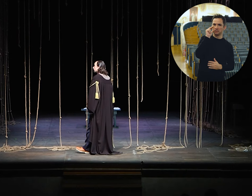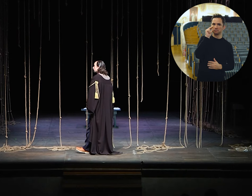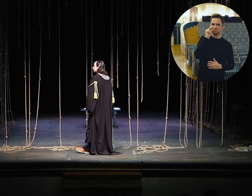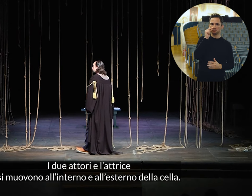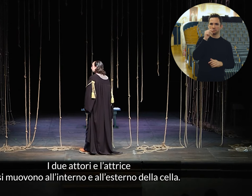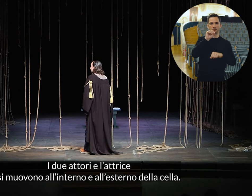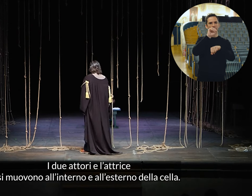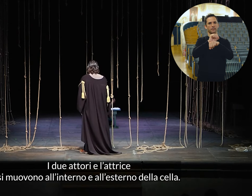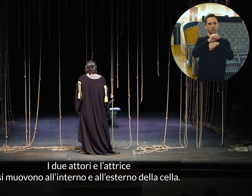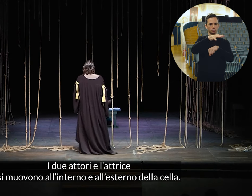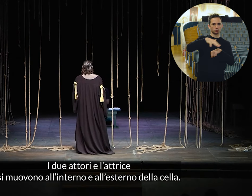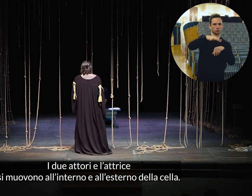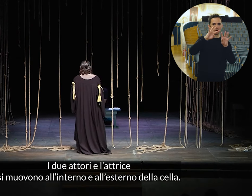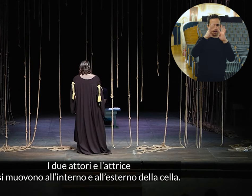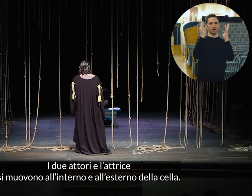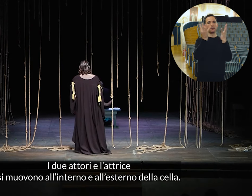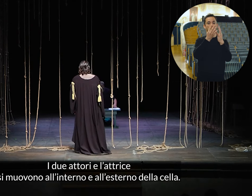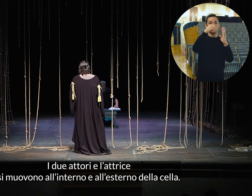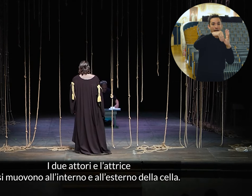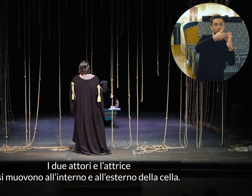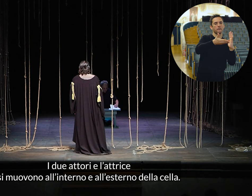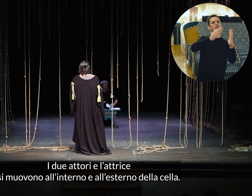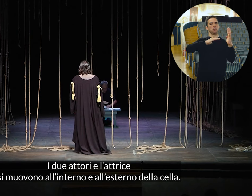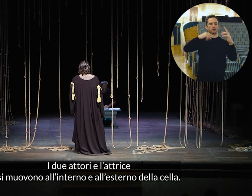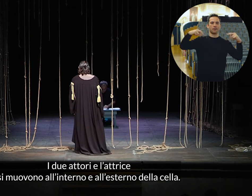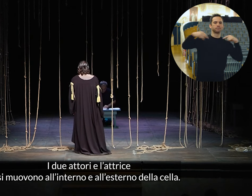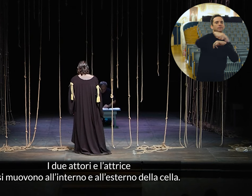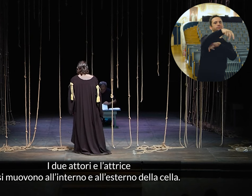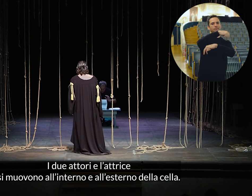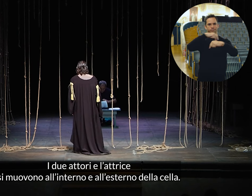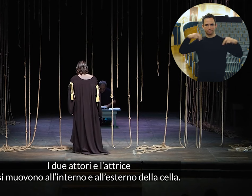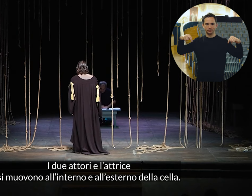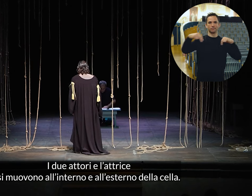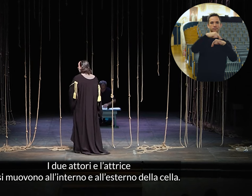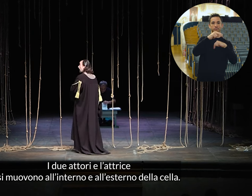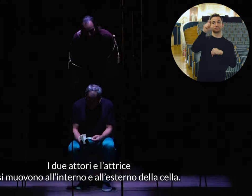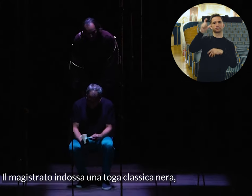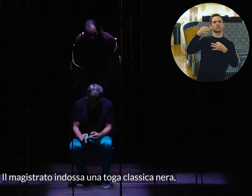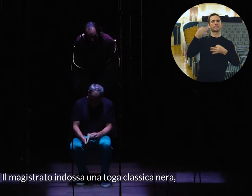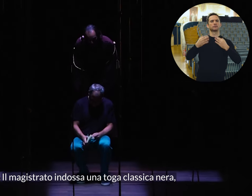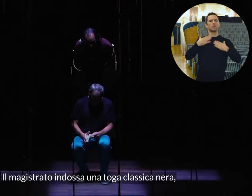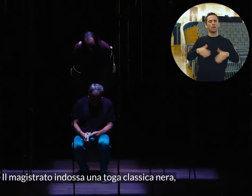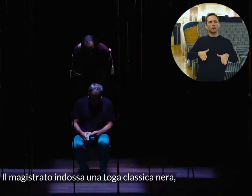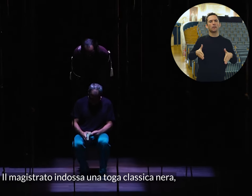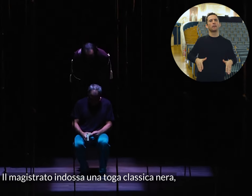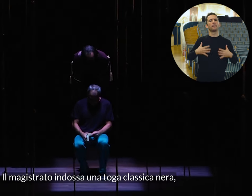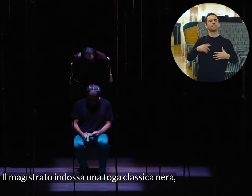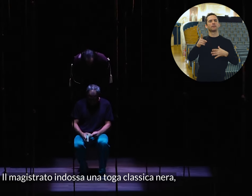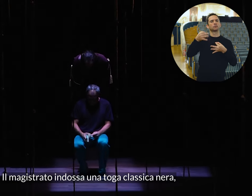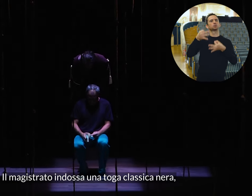I due attori e l'attrice si muovono all'interno e all'esterno della cella. Il magistrato indossa una